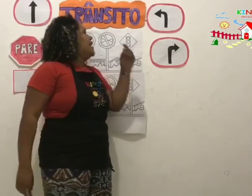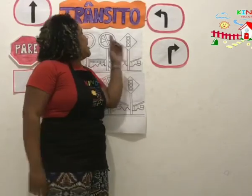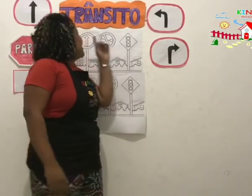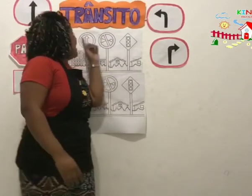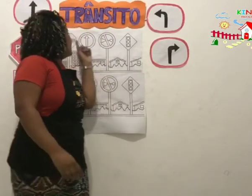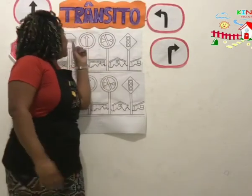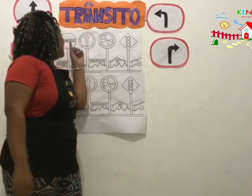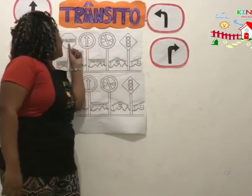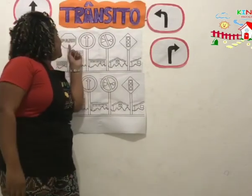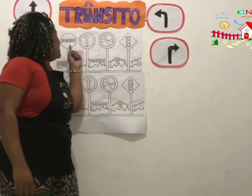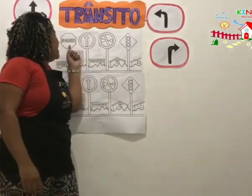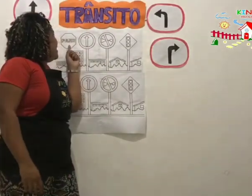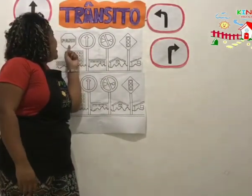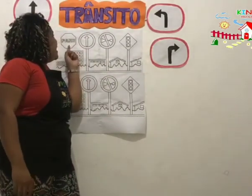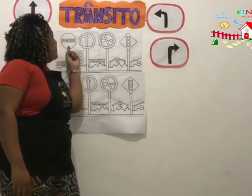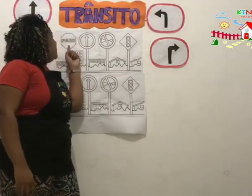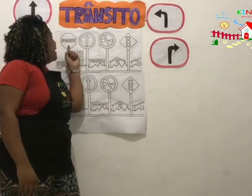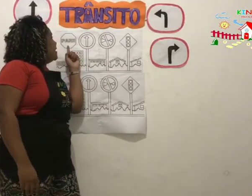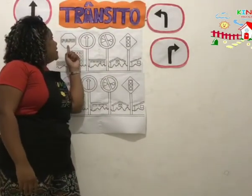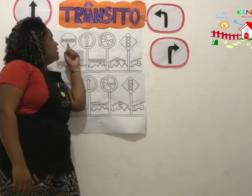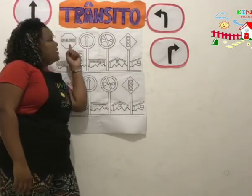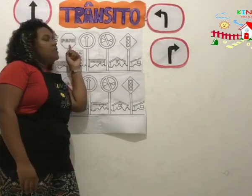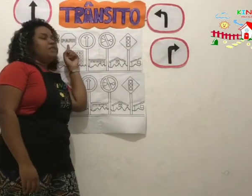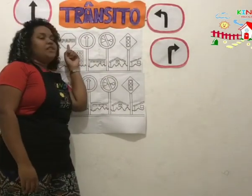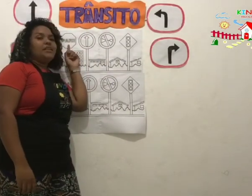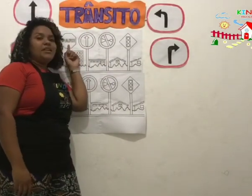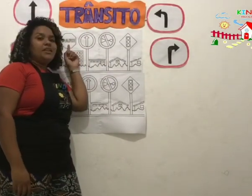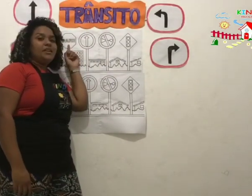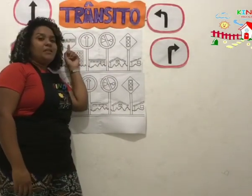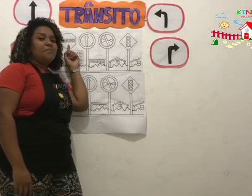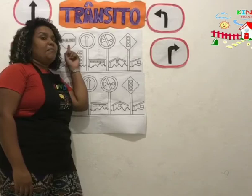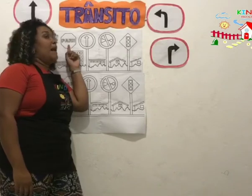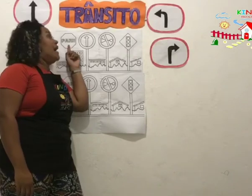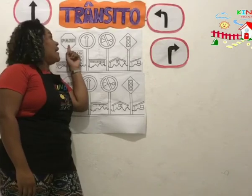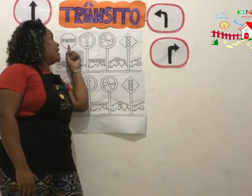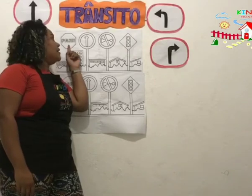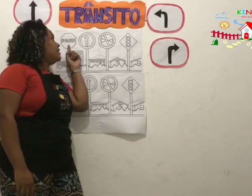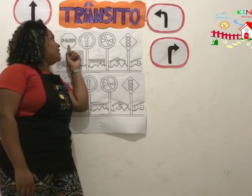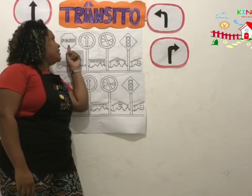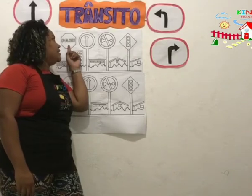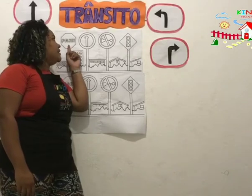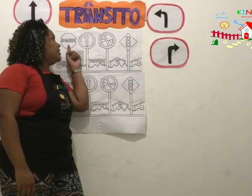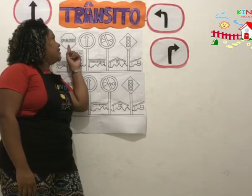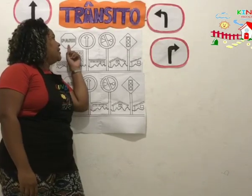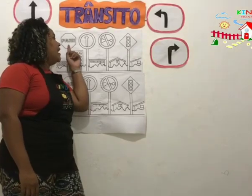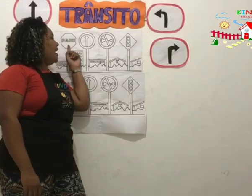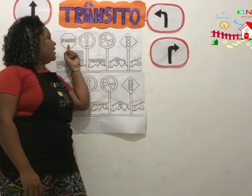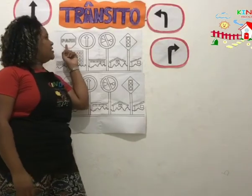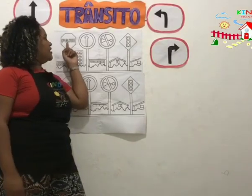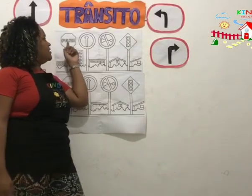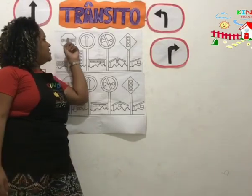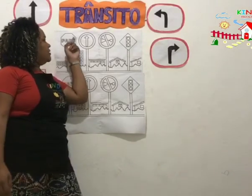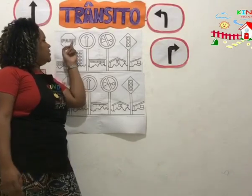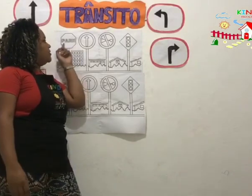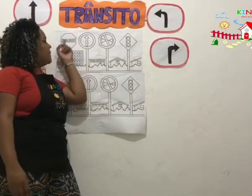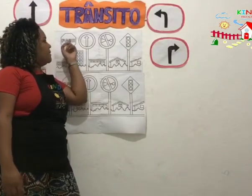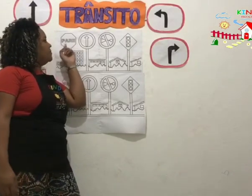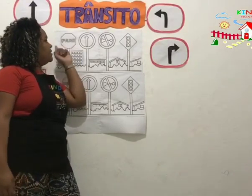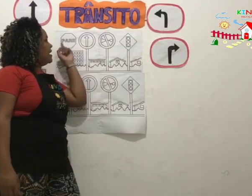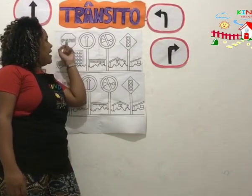Essa daqui é a placa de pare. Ela está dizendo que não é para buzinar?